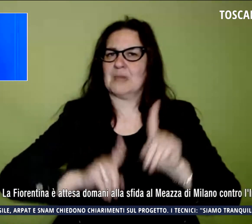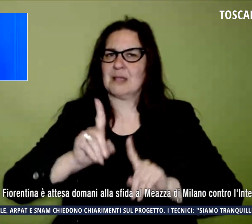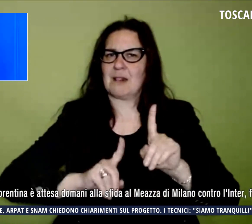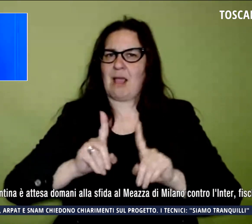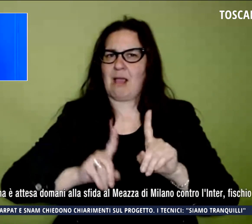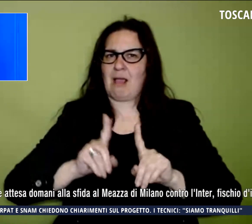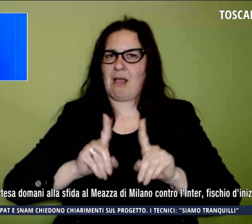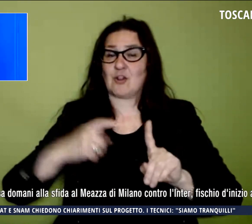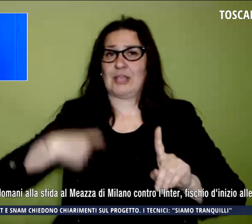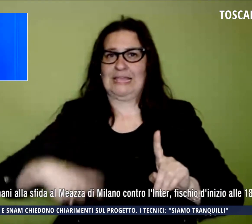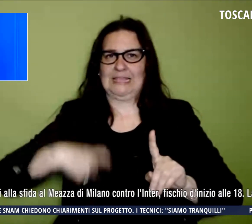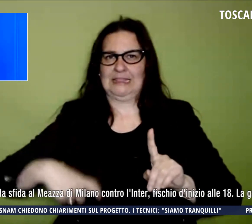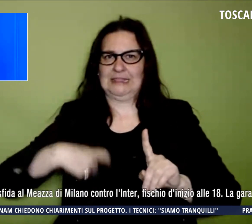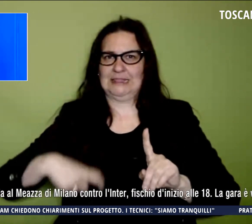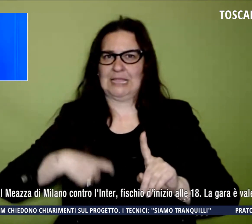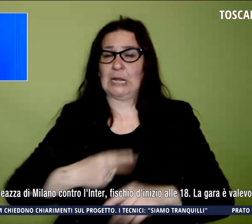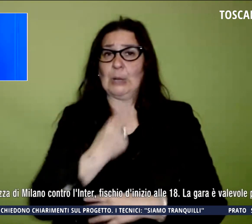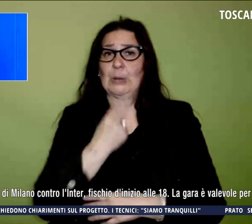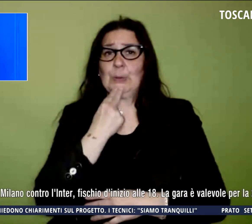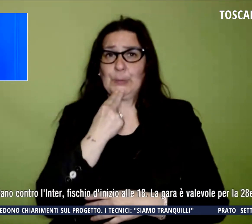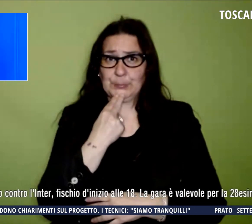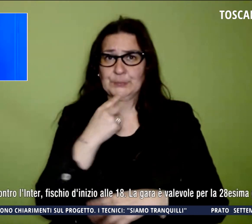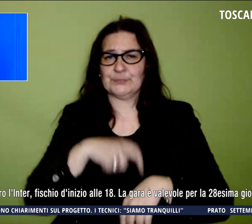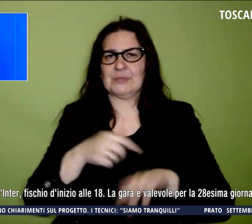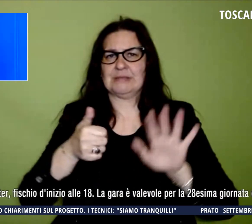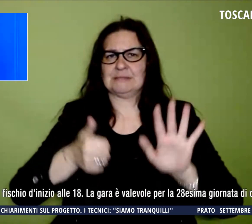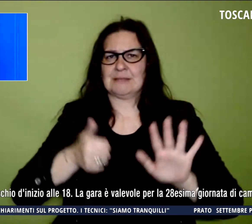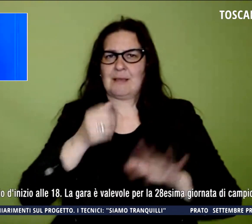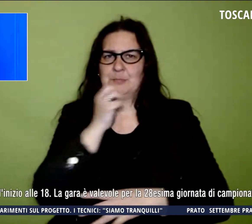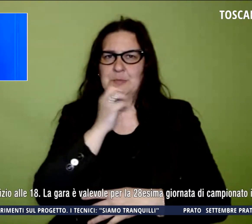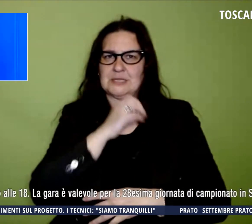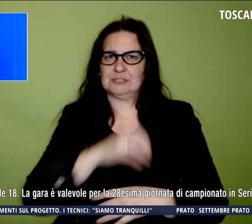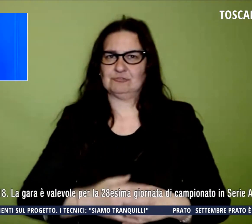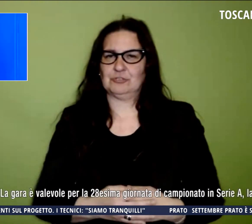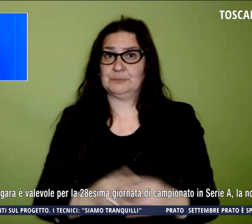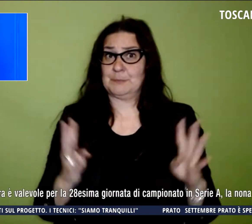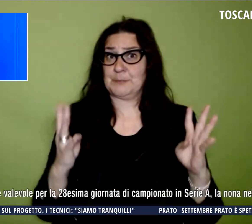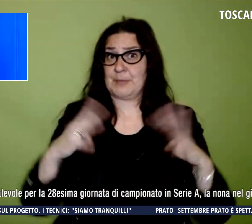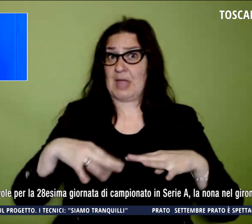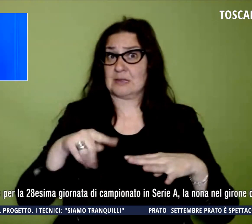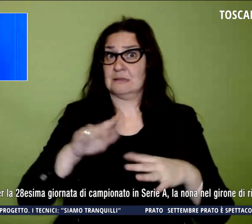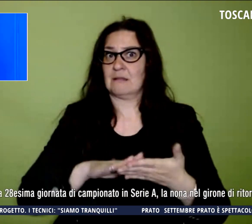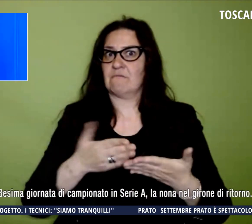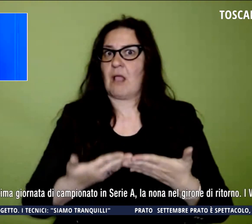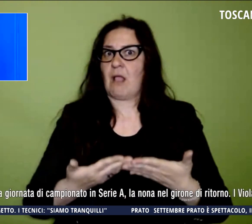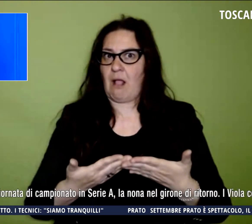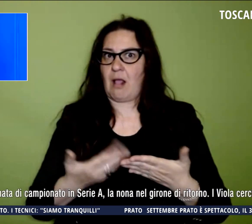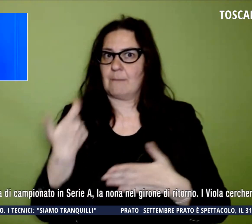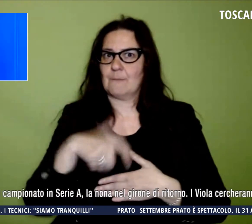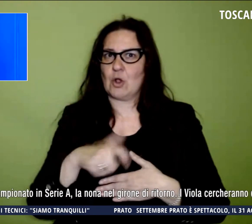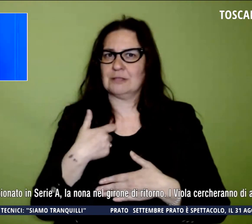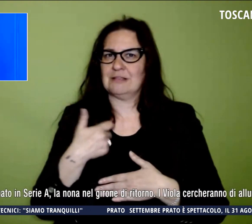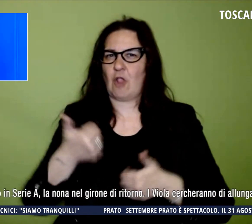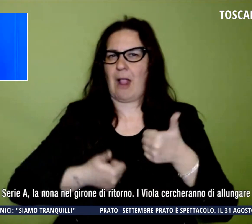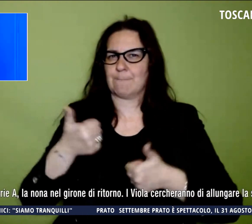'Inter. Fischio d'inizio alle 18. La gara è valevole per la ventottesima giornata di campionato